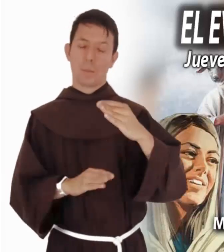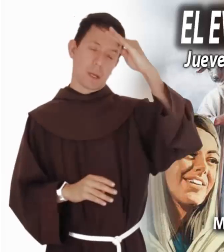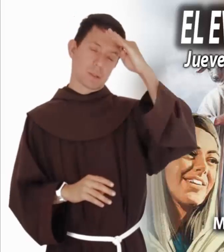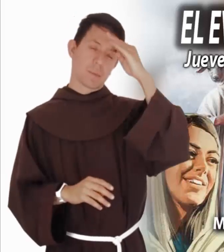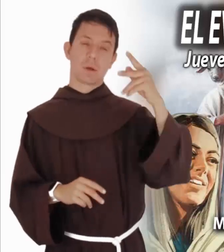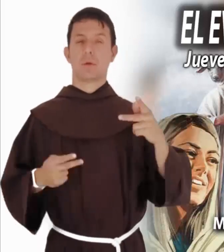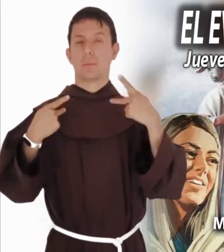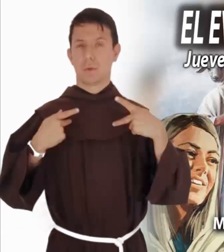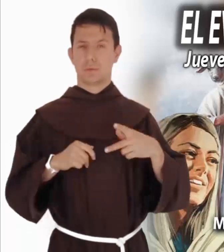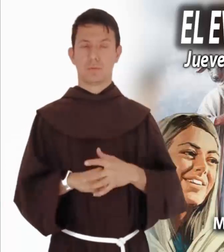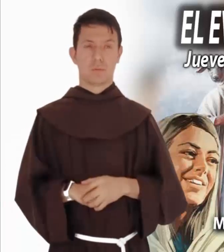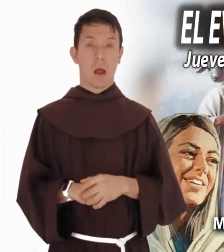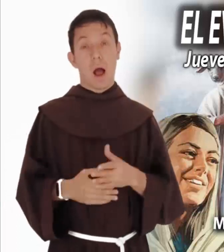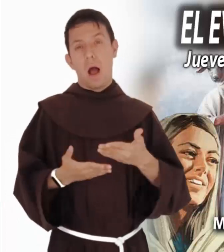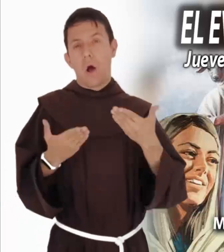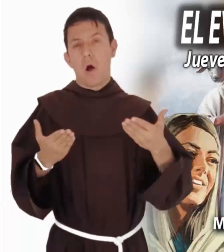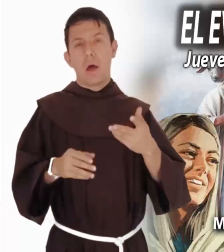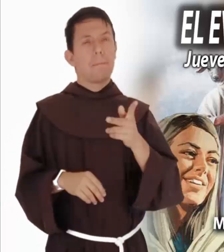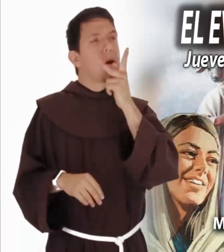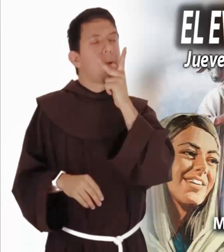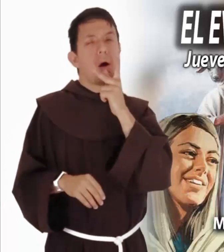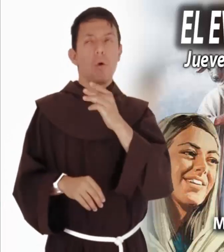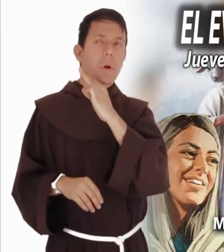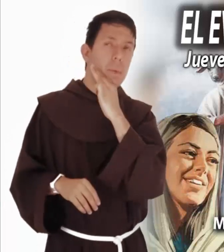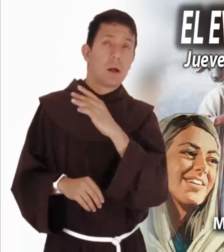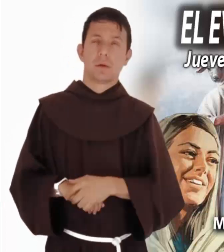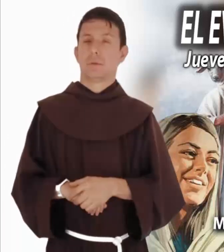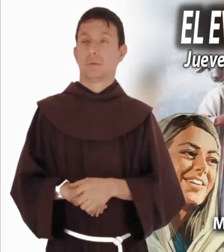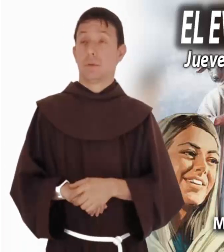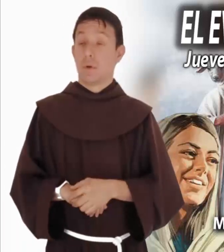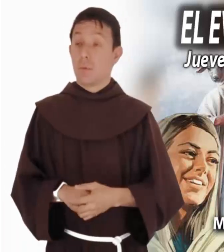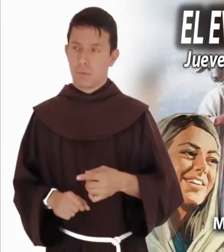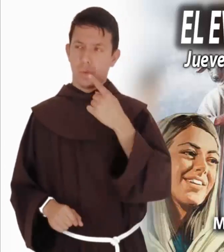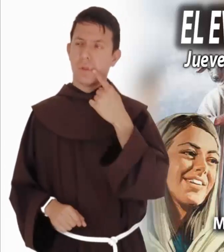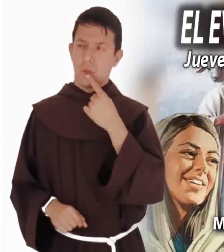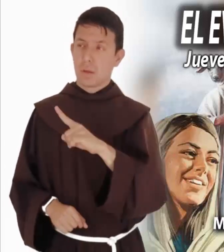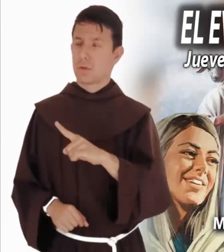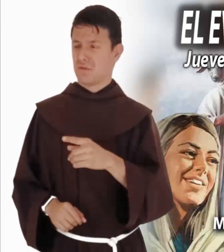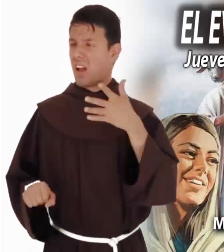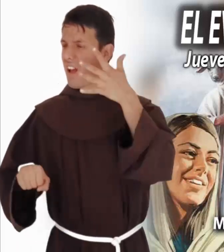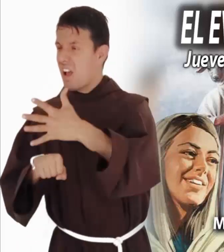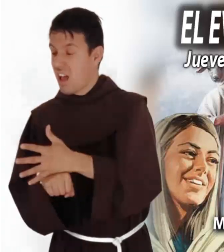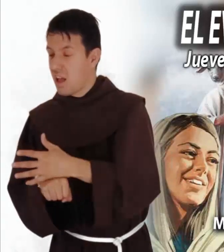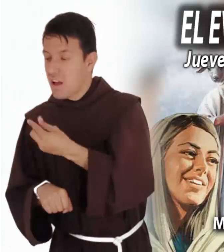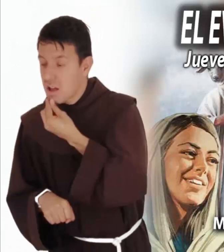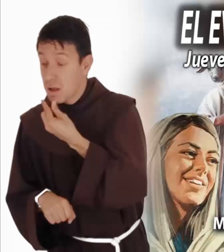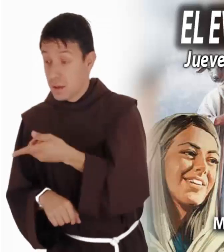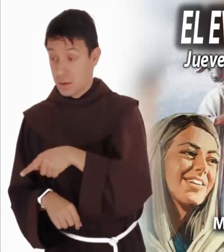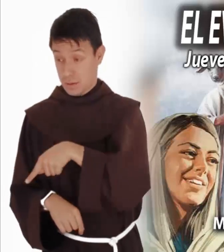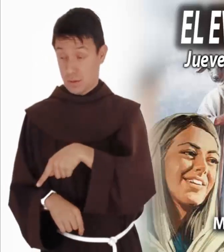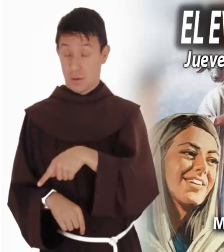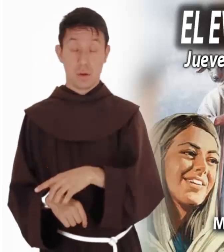Un moderno padre de familia lo mínimo que haría sería propinar un regaño severo con su